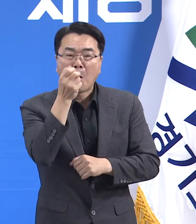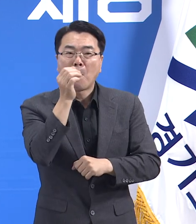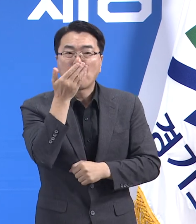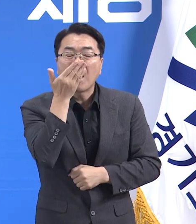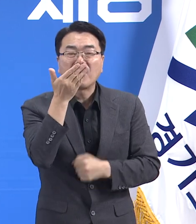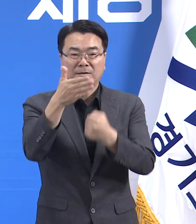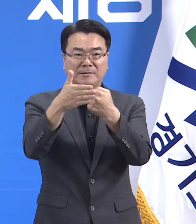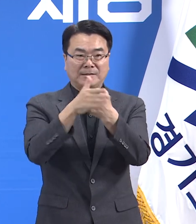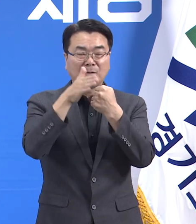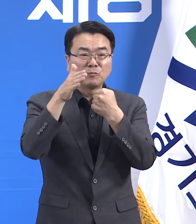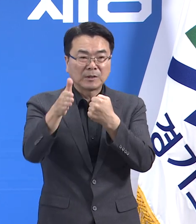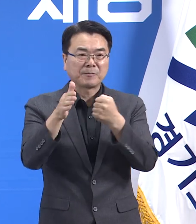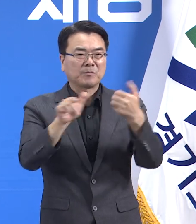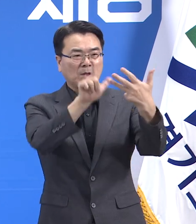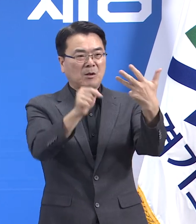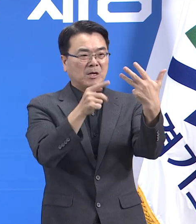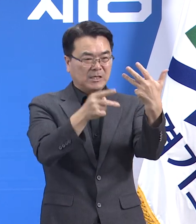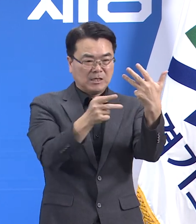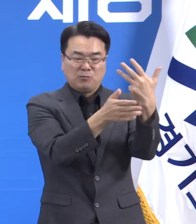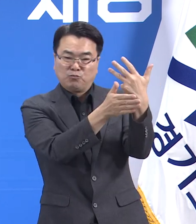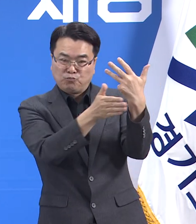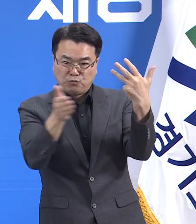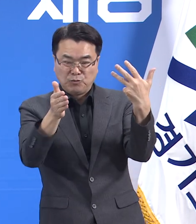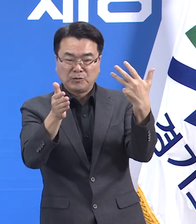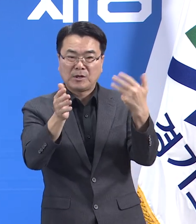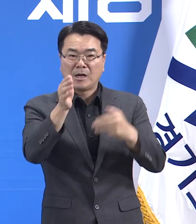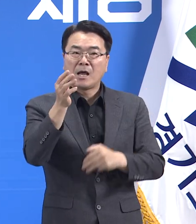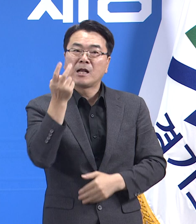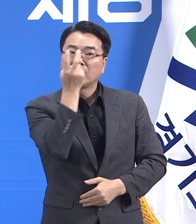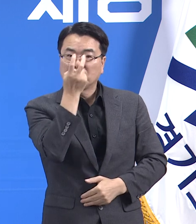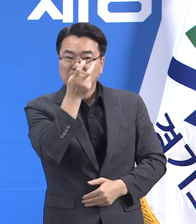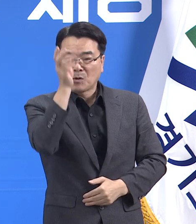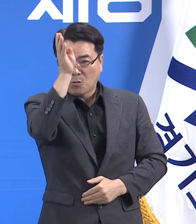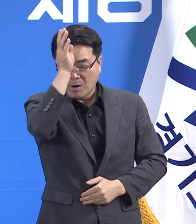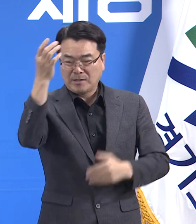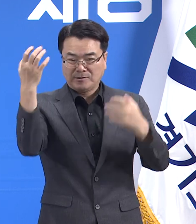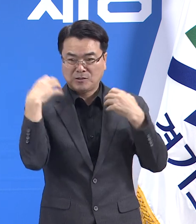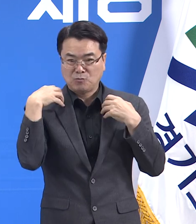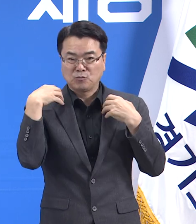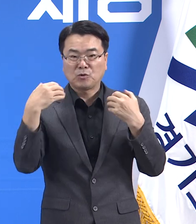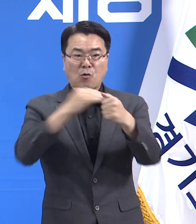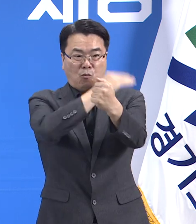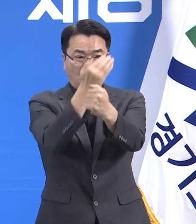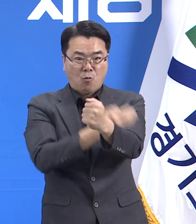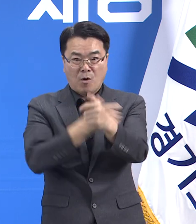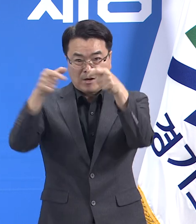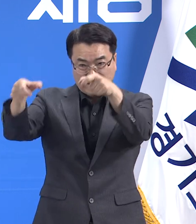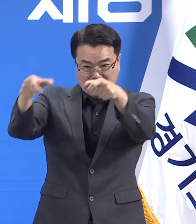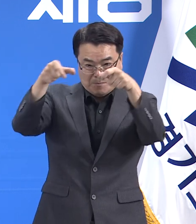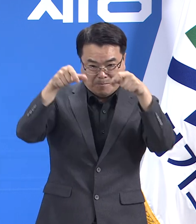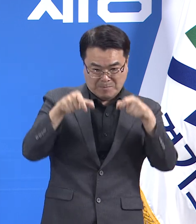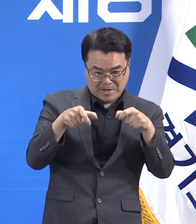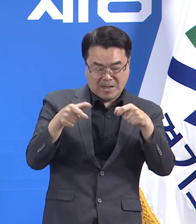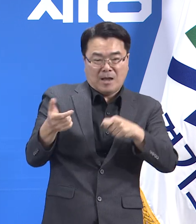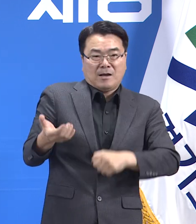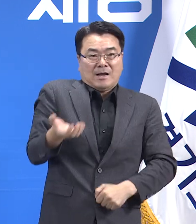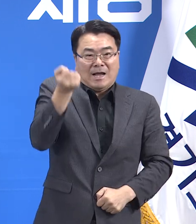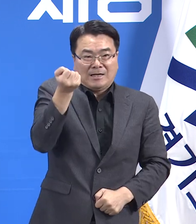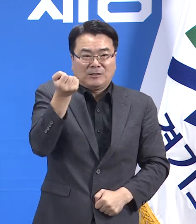보건환경연구원은 8월 2일부터 질병청으로부터 군안을 이감받아 델타 변이 확정 검사를 진행하고 있습니다.